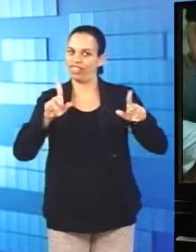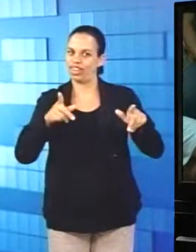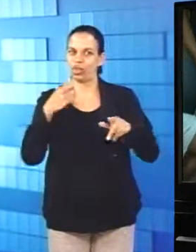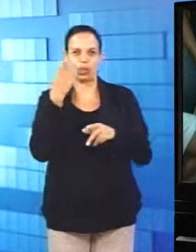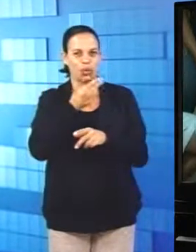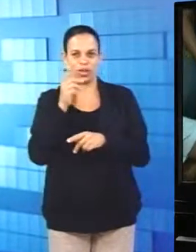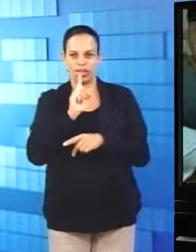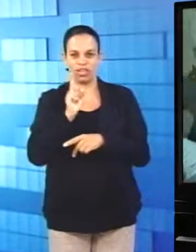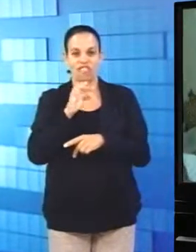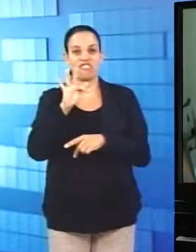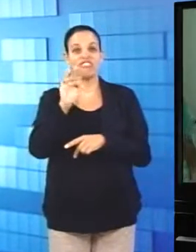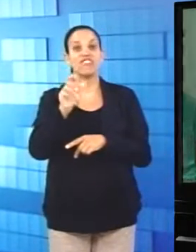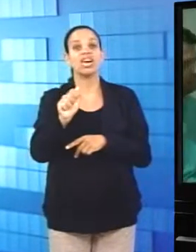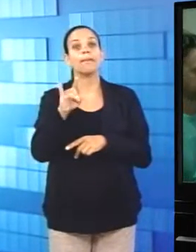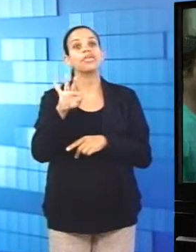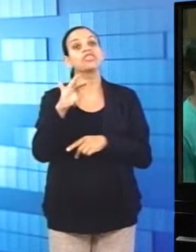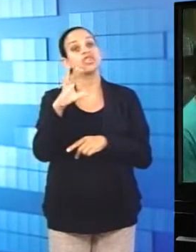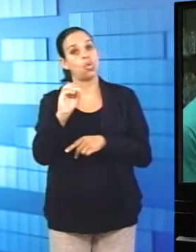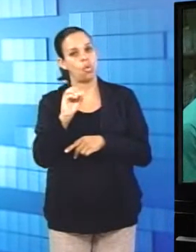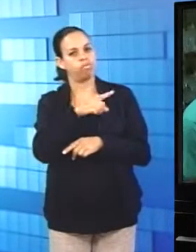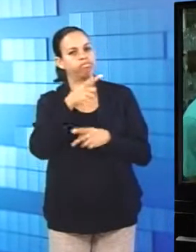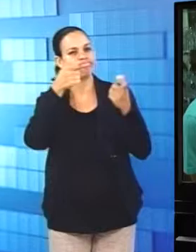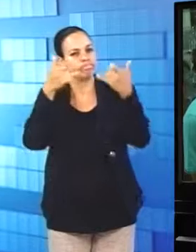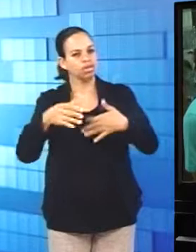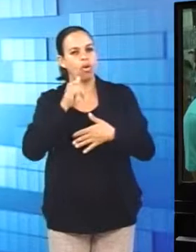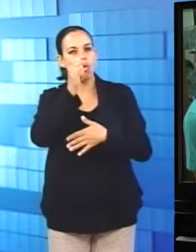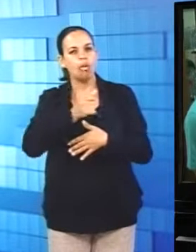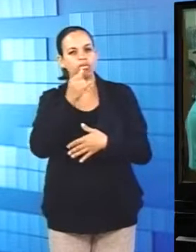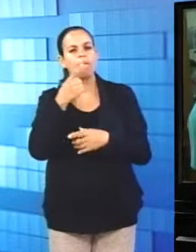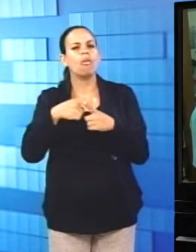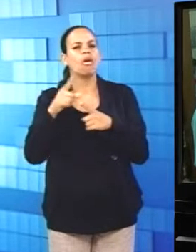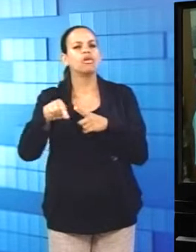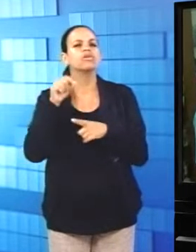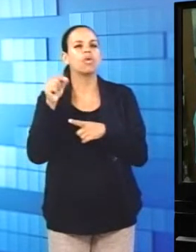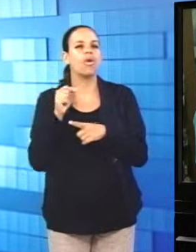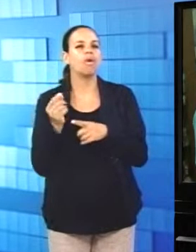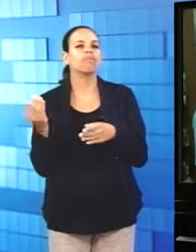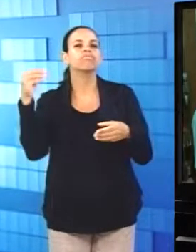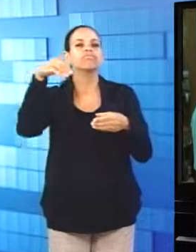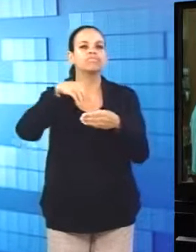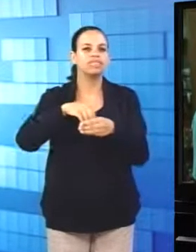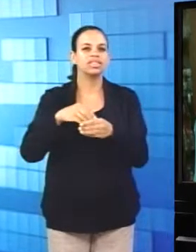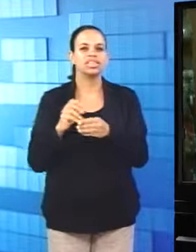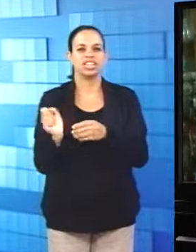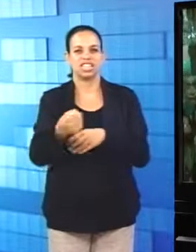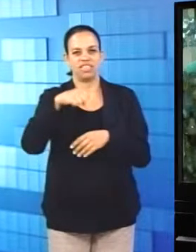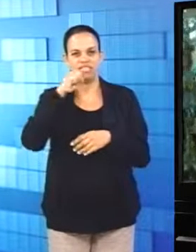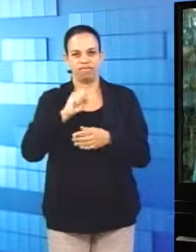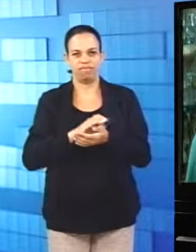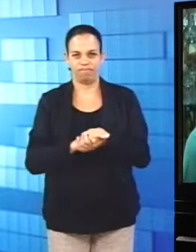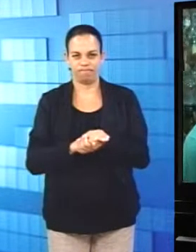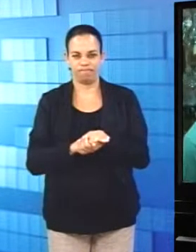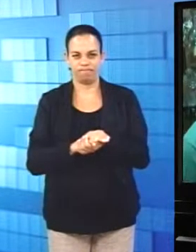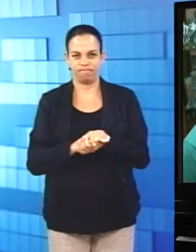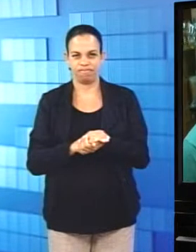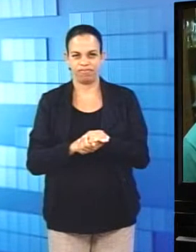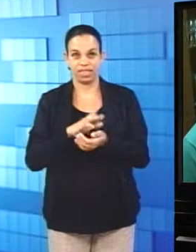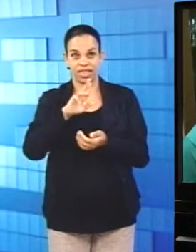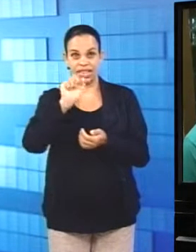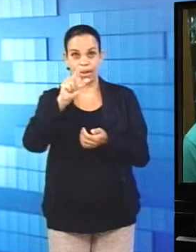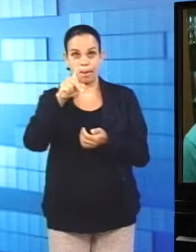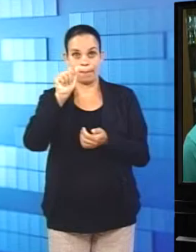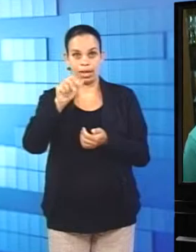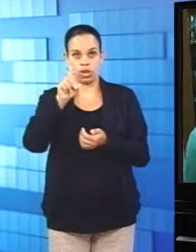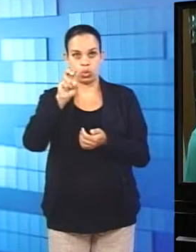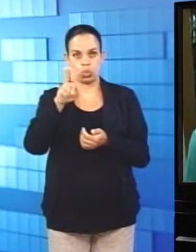E o Fabrício vai contar para a gente por que eles escolheram esse ingrediente para compor a cerveja. Bem, a